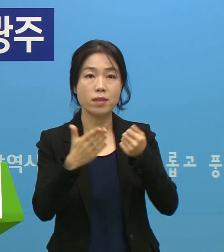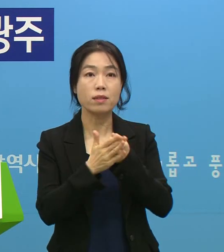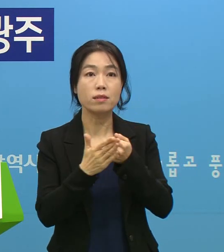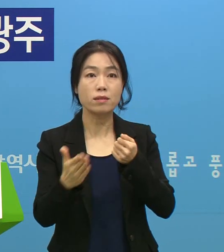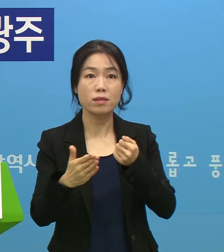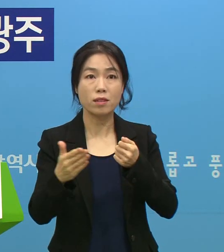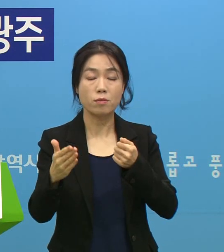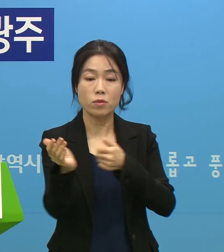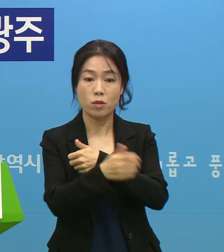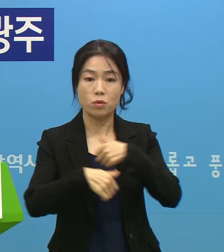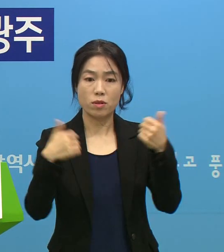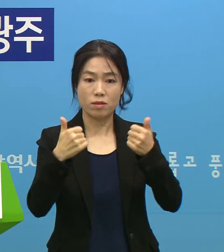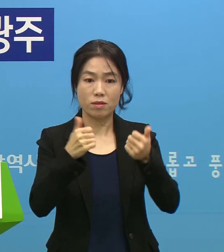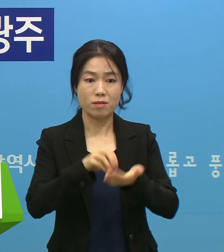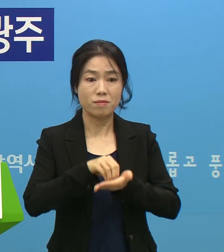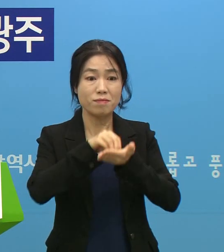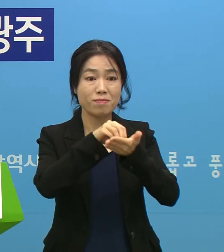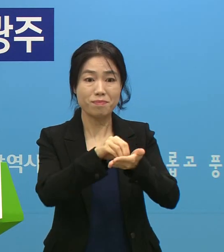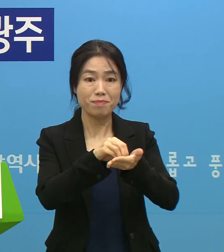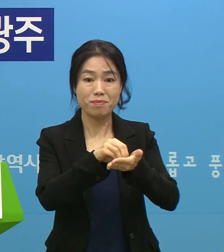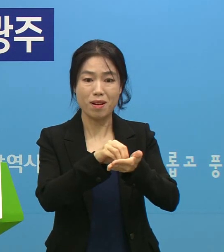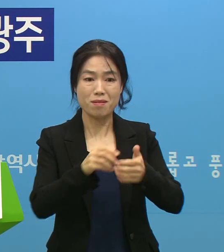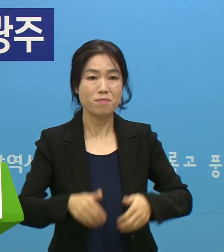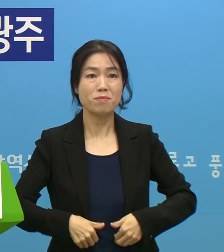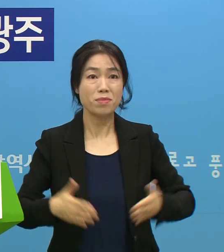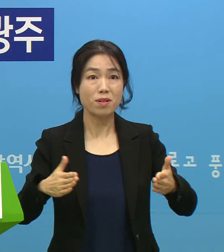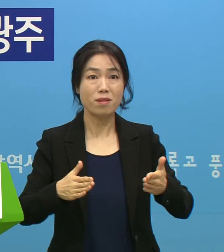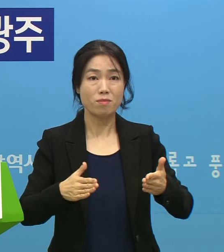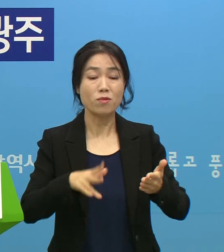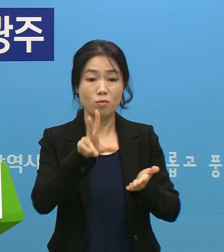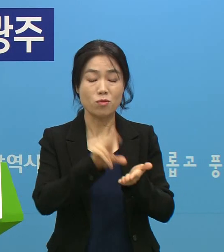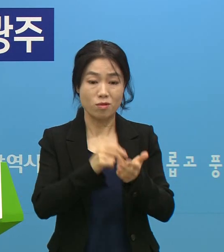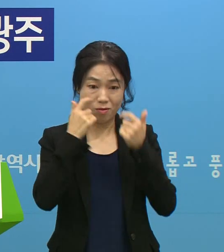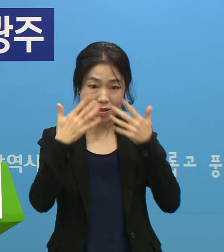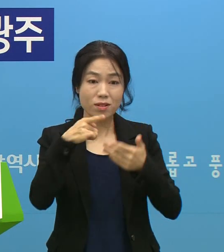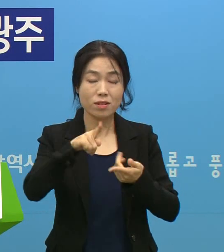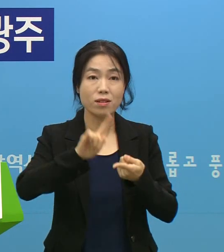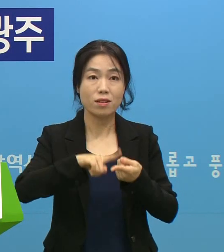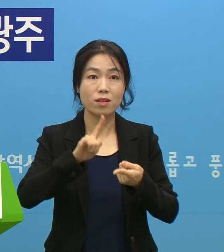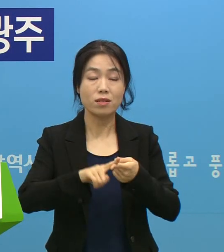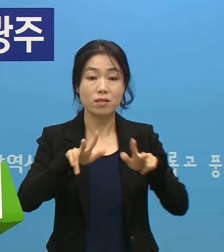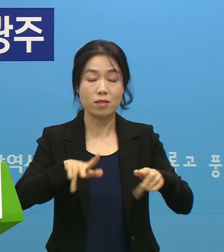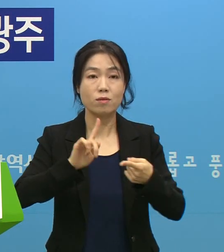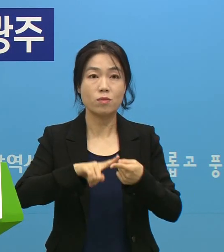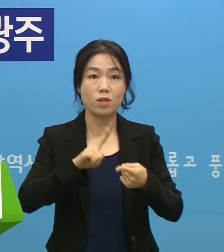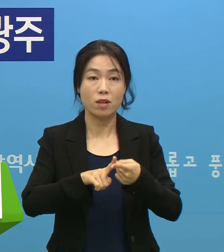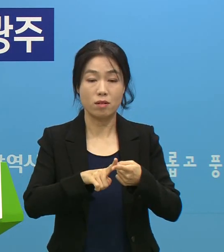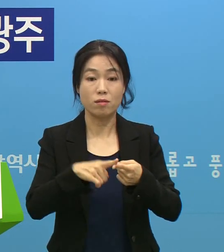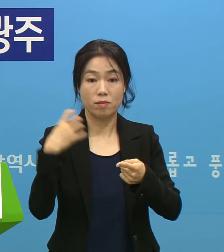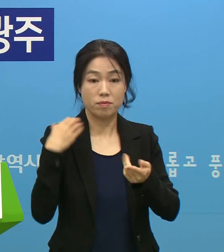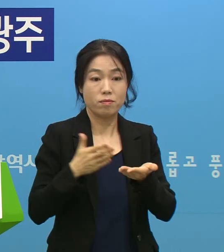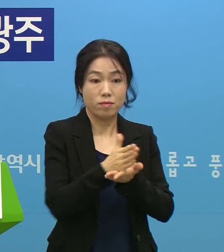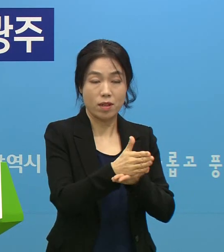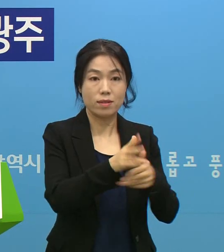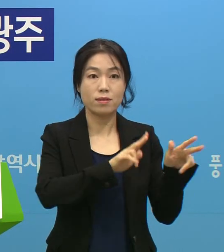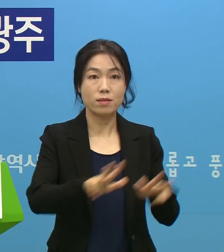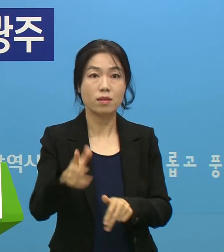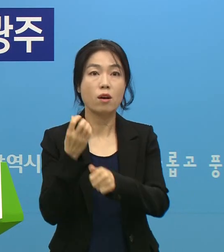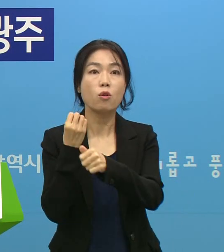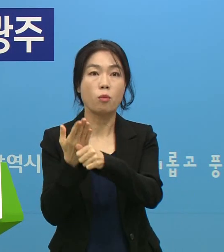이혼회에 상정하지 않아도 될 사안에 대해서는 현행대로 해당 부서에서 즉각